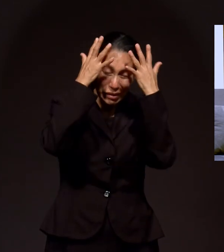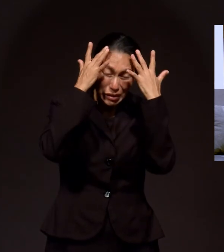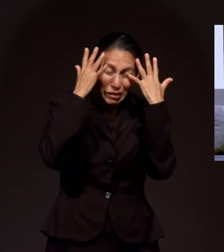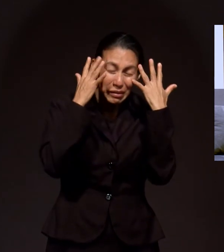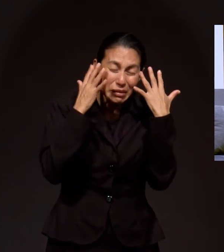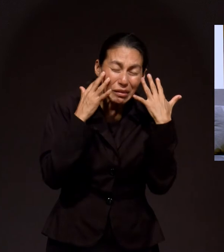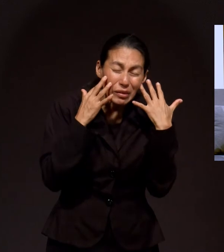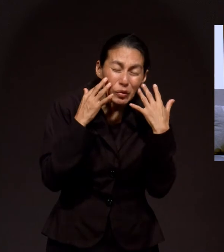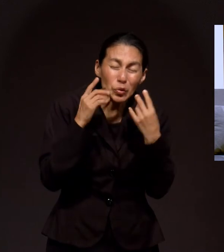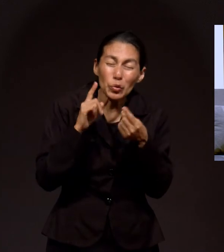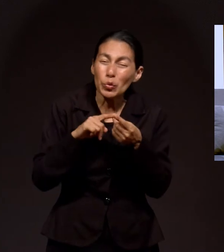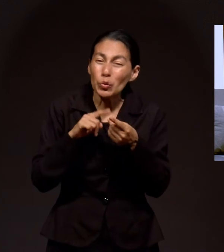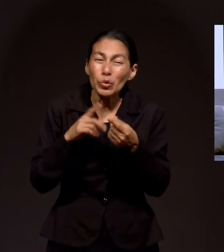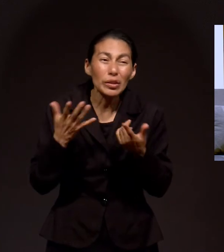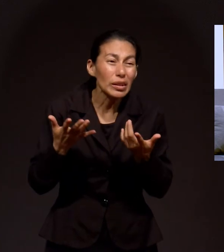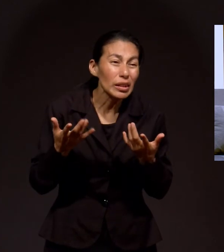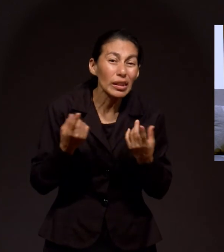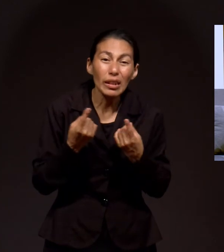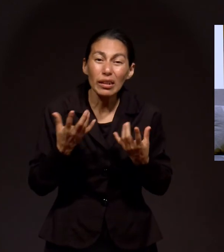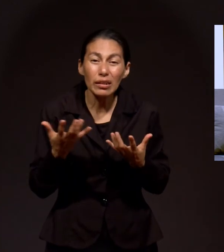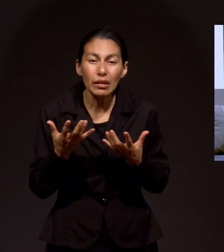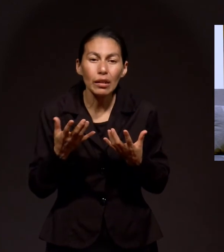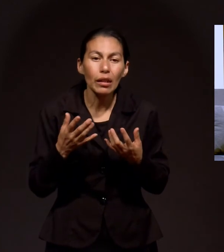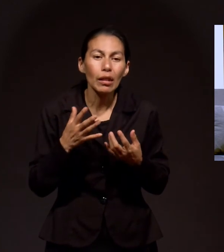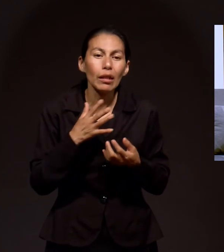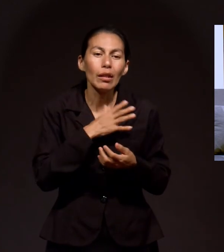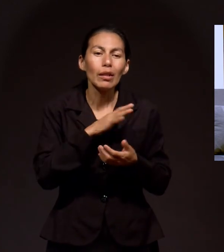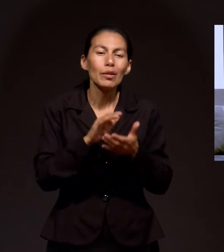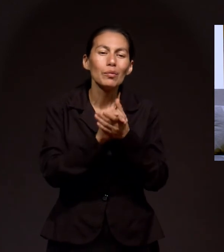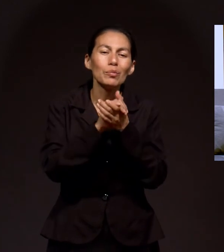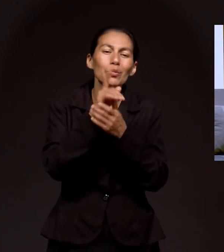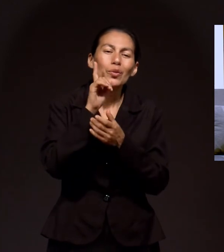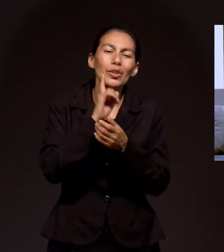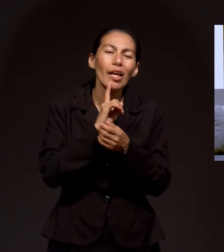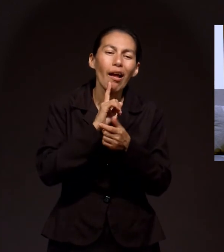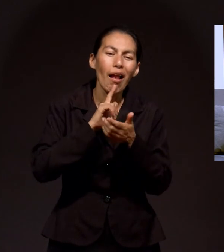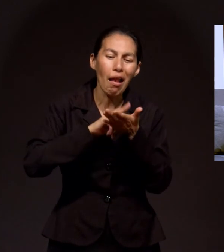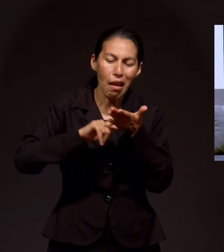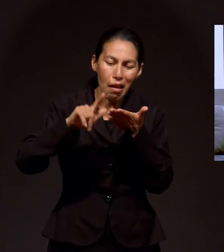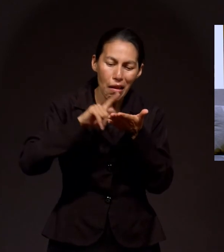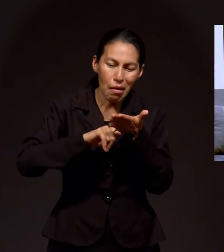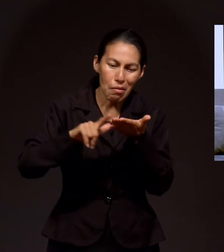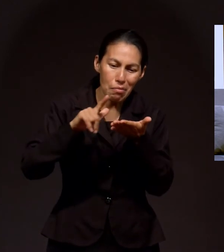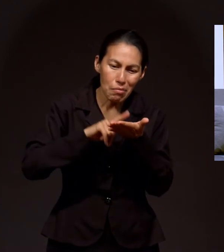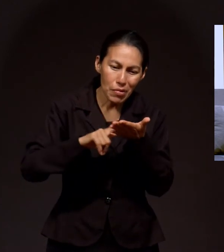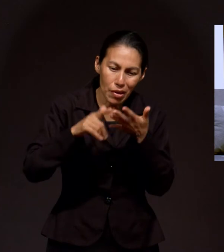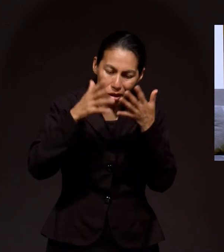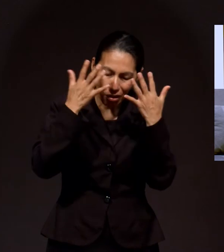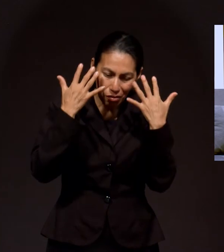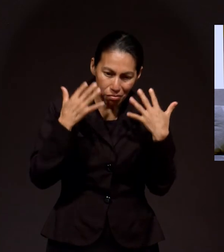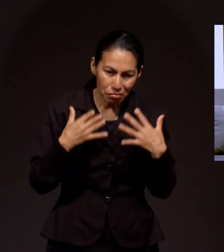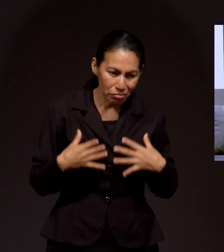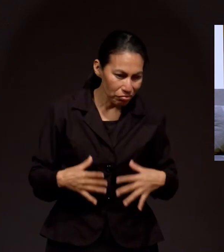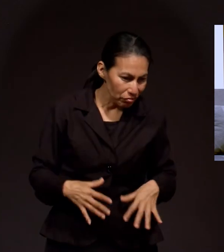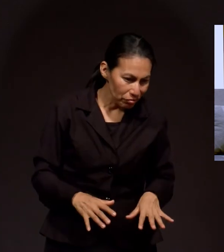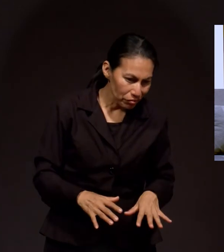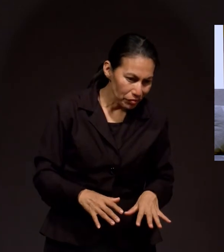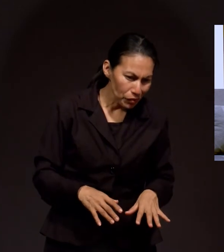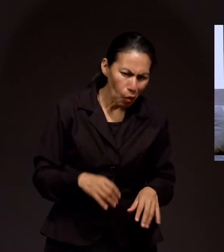sangrando, se me va a desangrar, ¿dónde se cortó? Y mi esposa empieza a limpiar a mi hija y nos damos cuenta que mi hija no tenía sino una cortada en el pie.